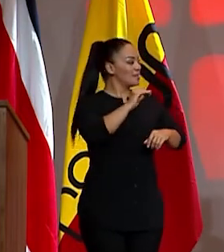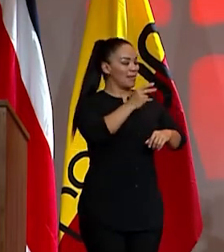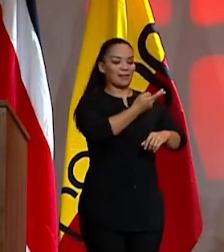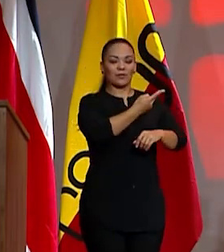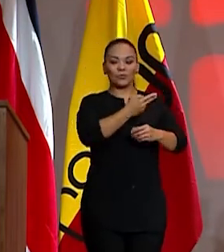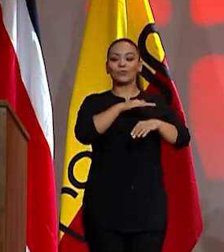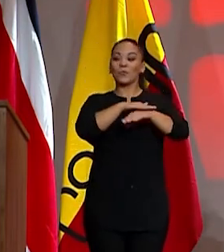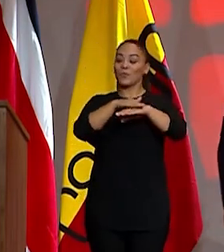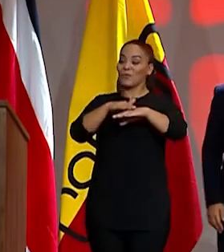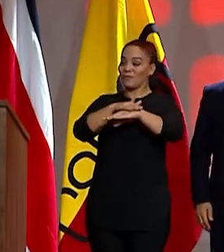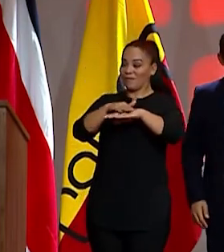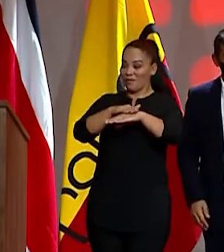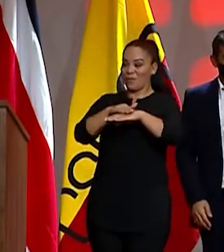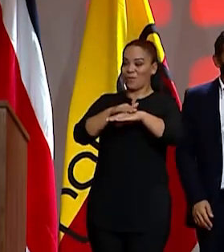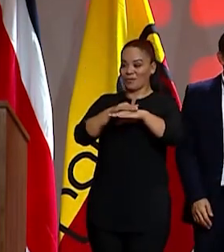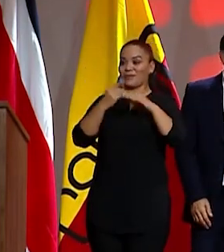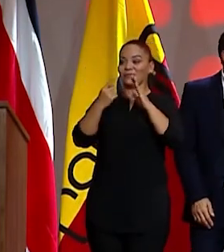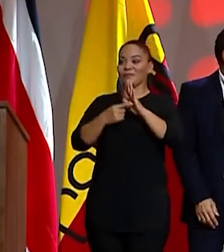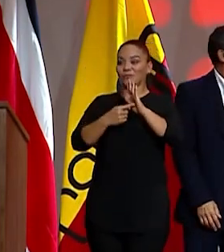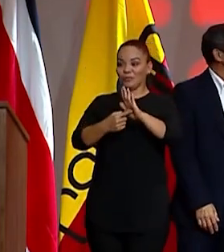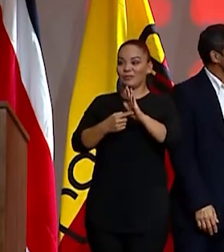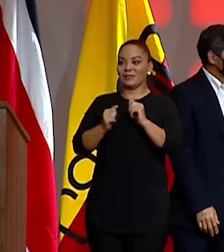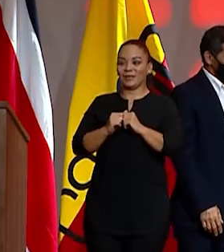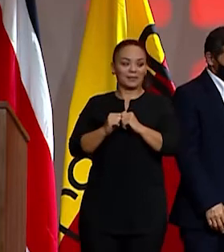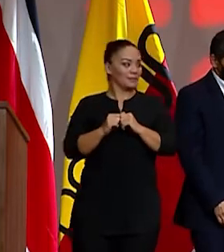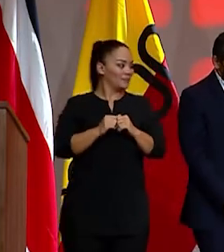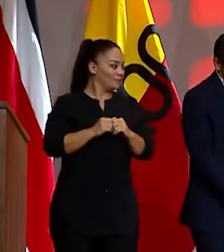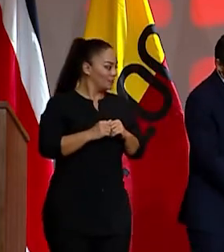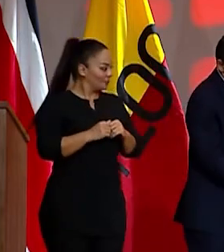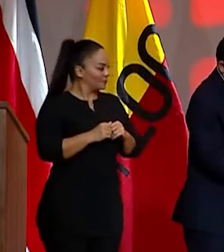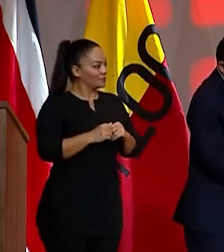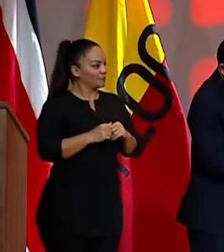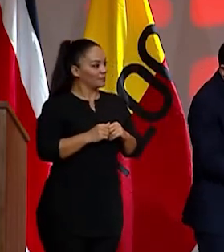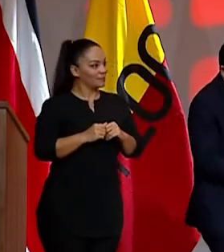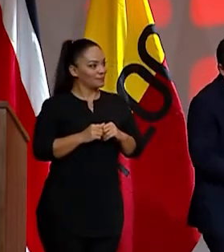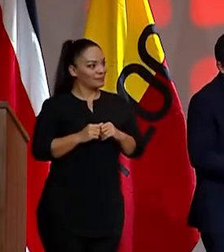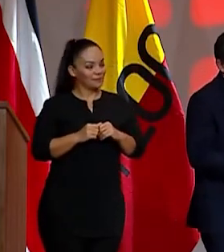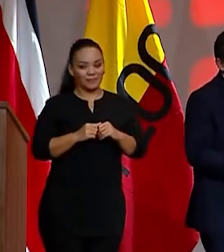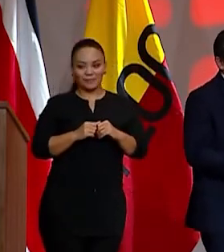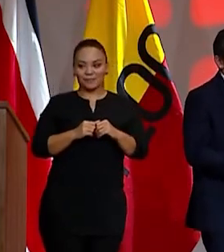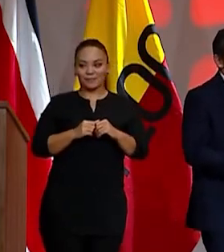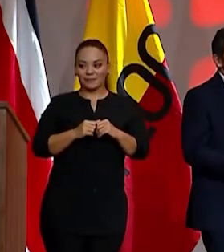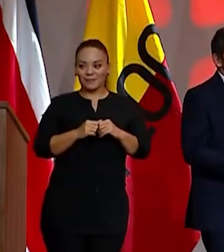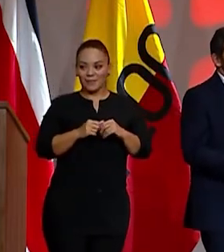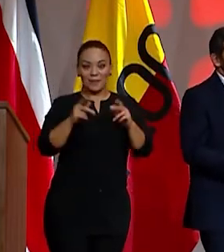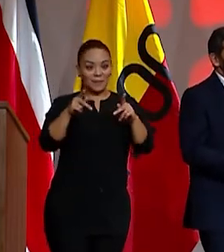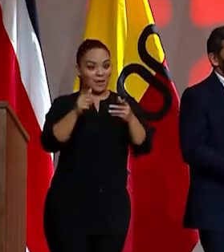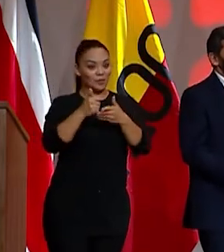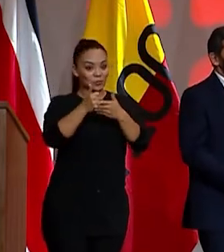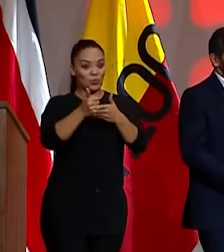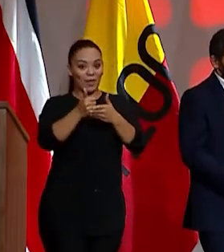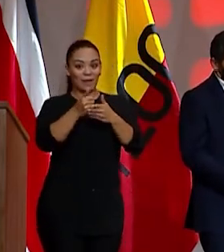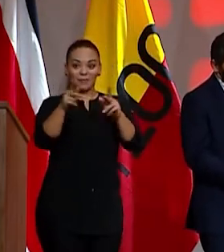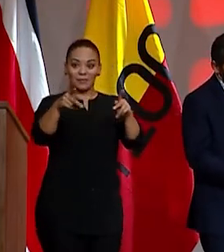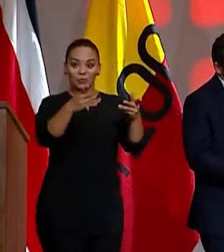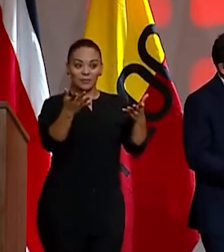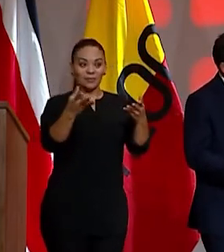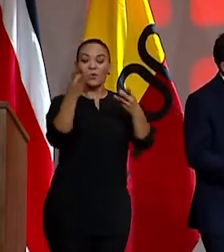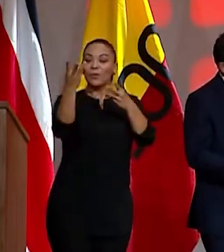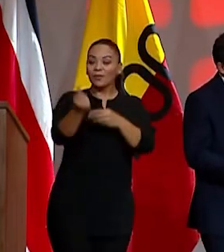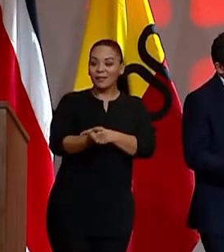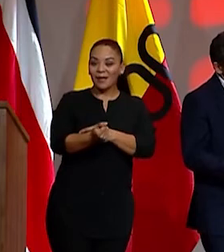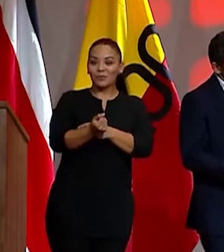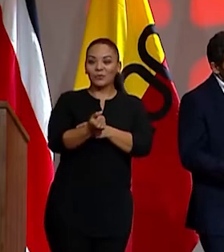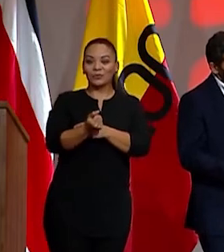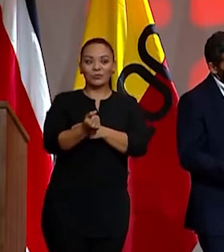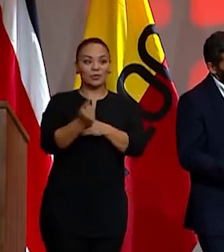el favor de velar esta obra. ¿Te parece si lo hacemos también con ayuda del público? ¿A la de tres otra vez? ¿A la cuenta de